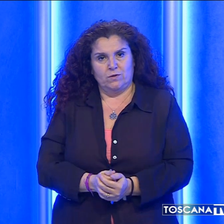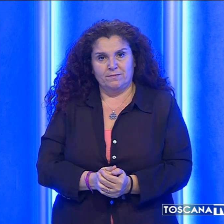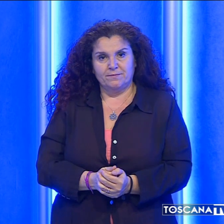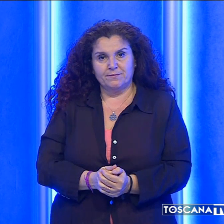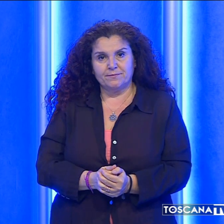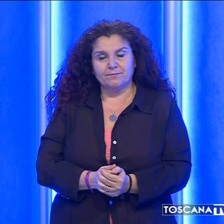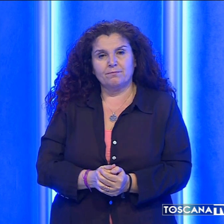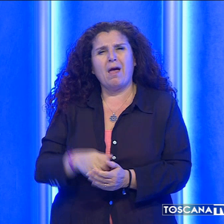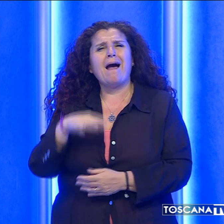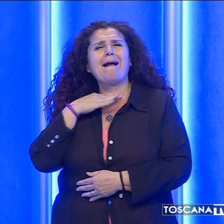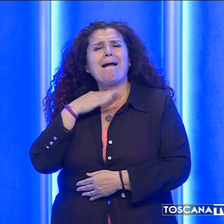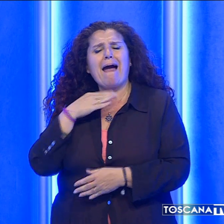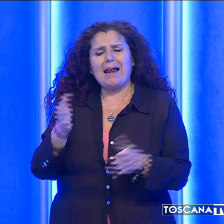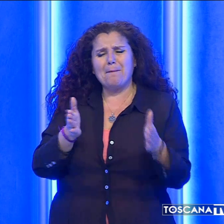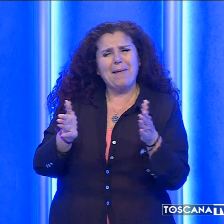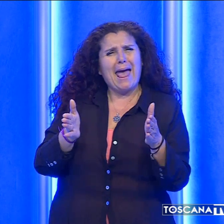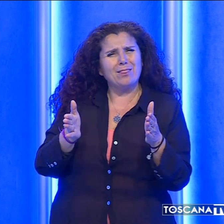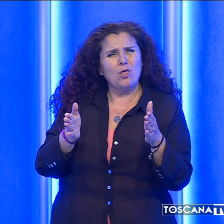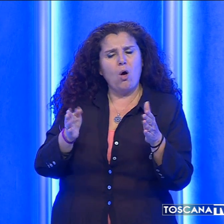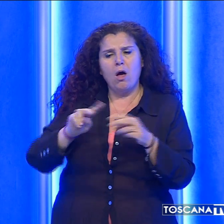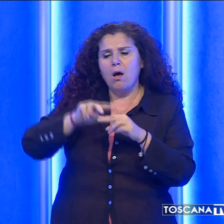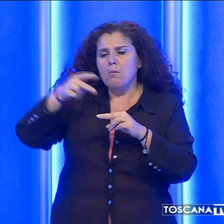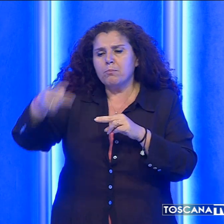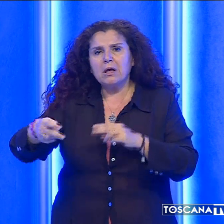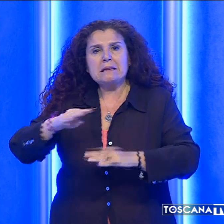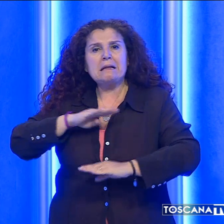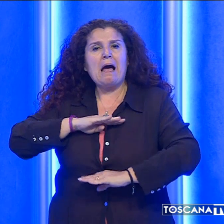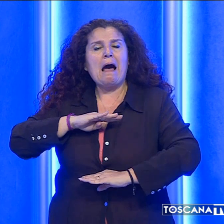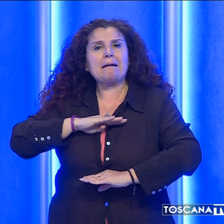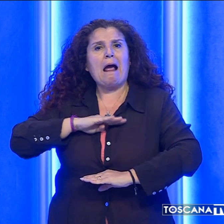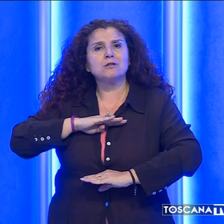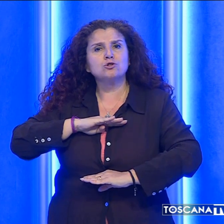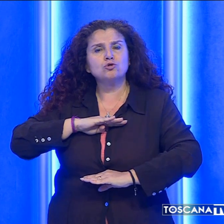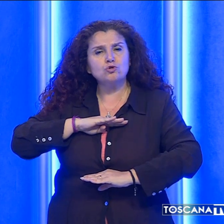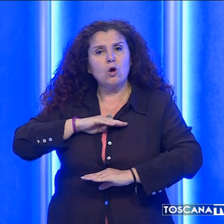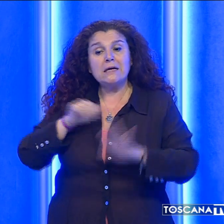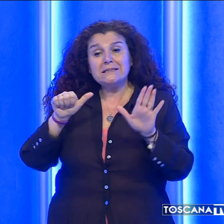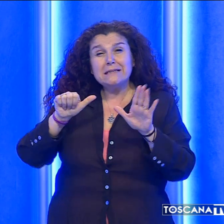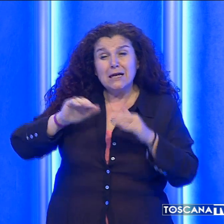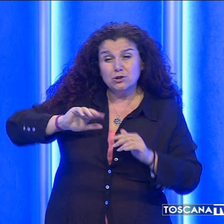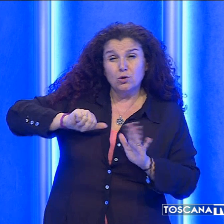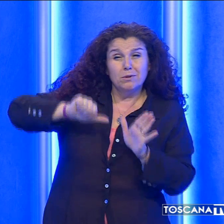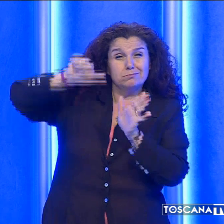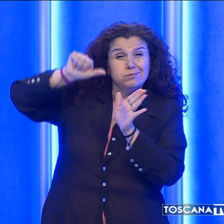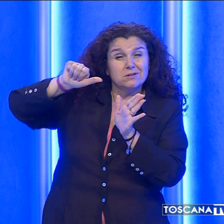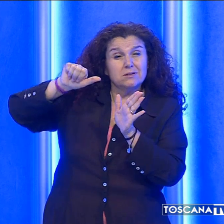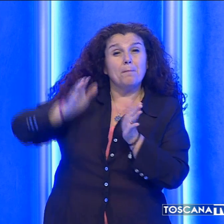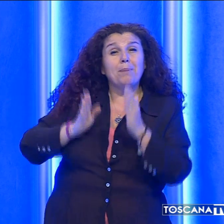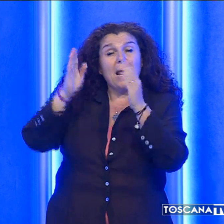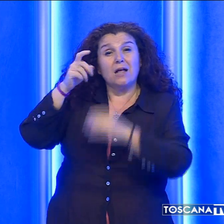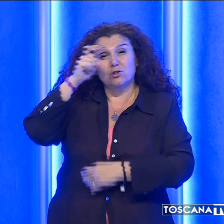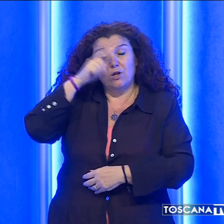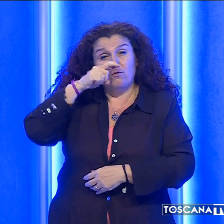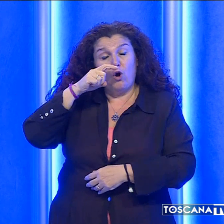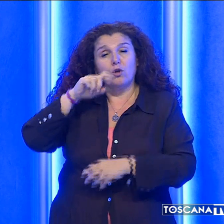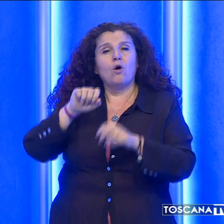Un cane di media taglia è caduto dal terrazzo di un'abitazione al sesto piano di un palazzo di Livorno, fratturandosi le